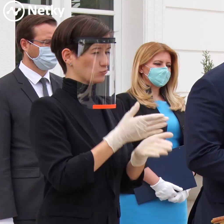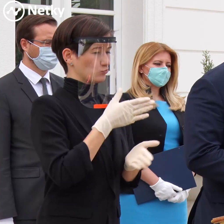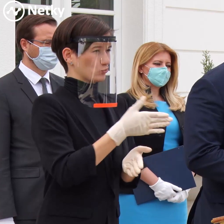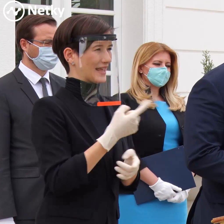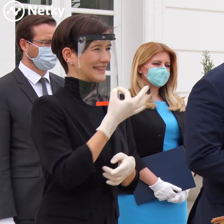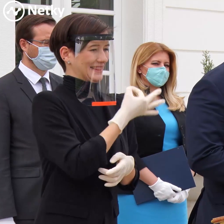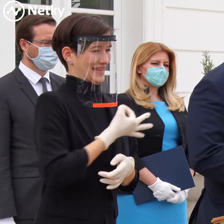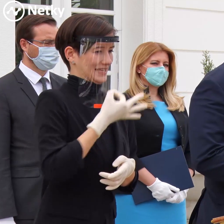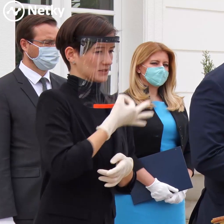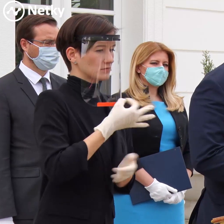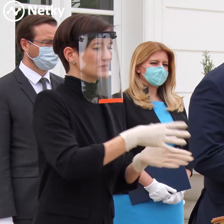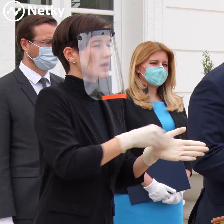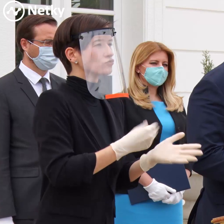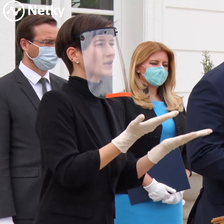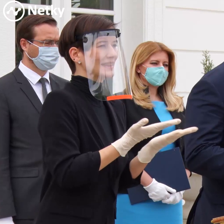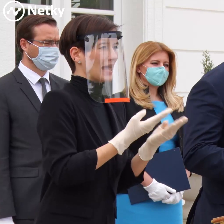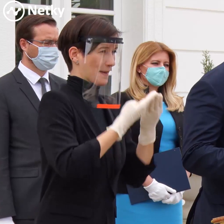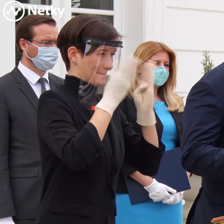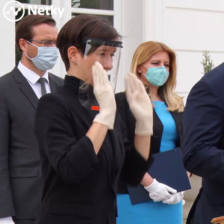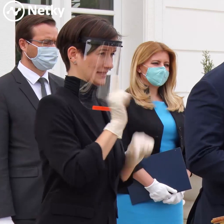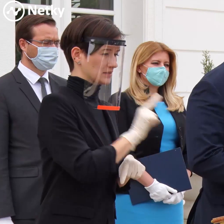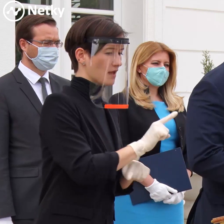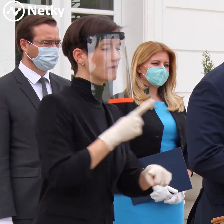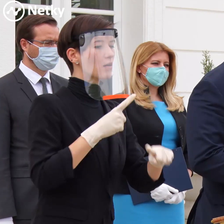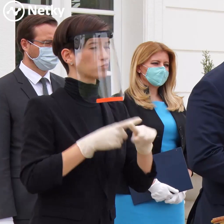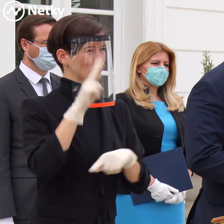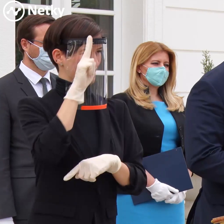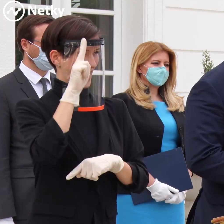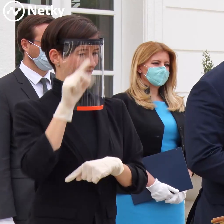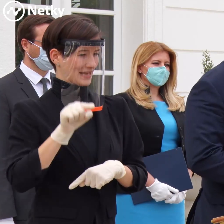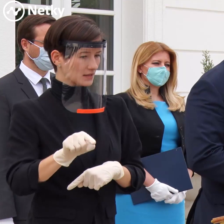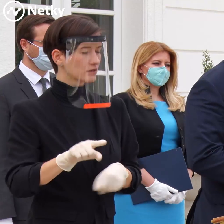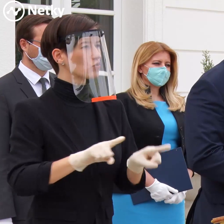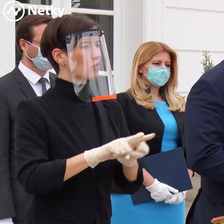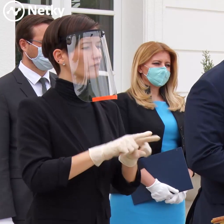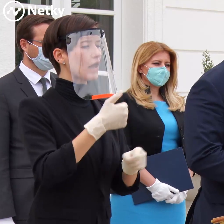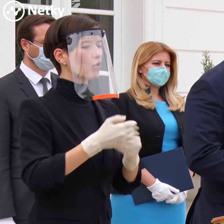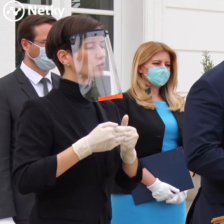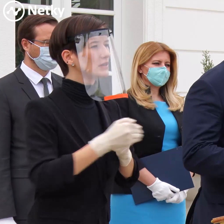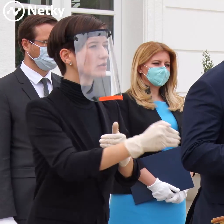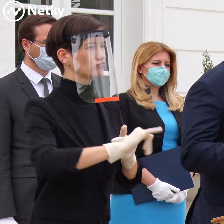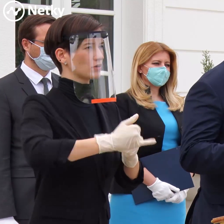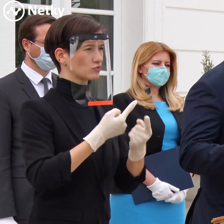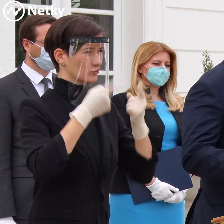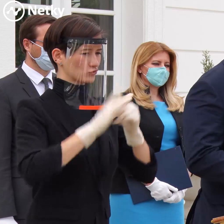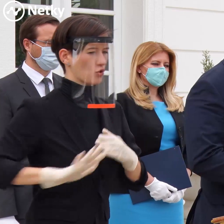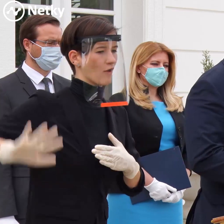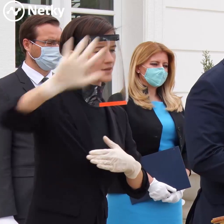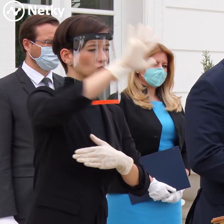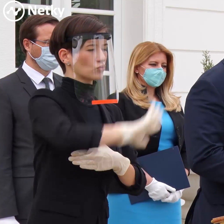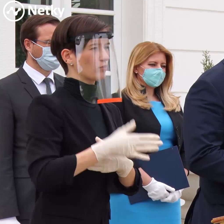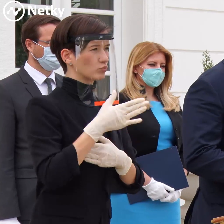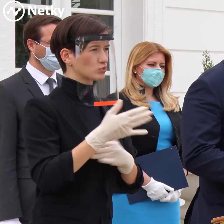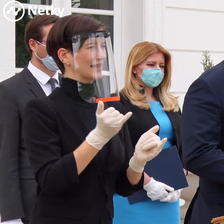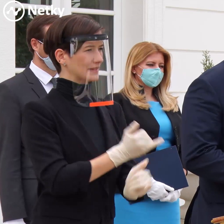Bratislave a v Martine a postupne prebehne v priebehu tohto týždňa po celom Slovensku alebo naštartuje sa po